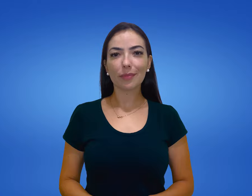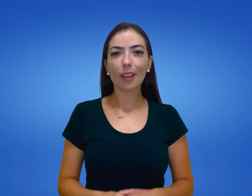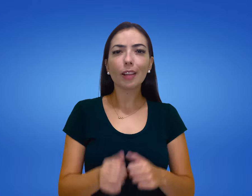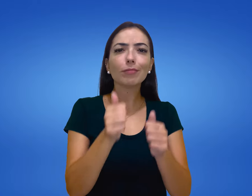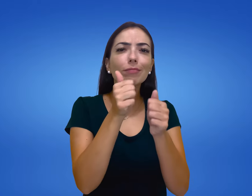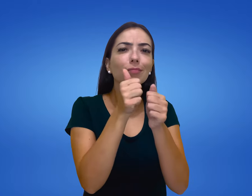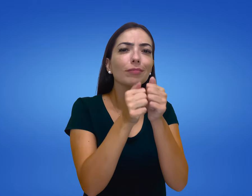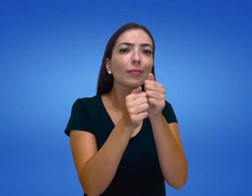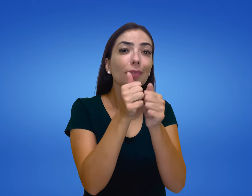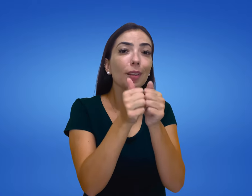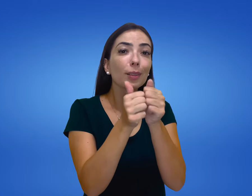Arroz